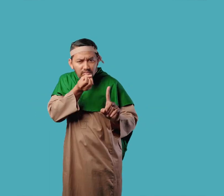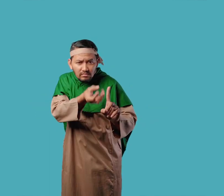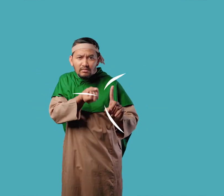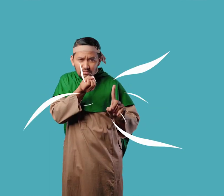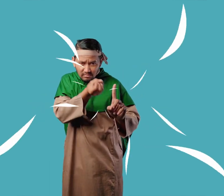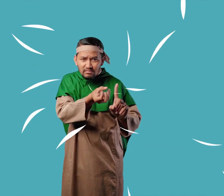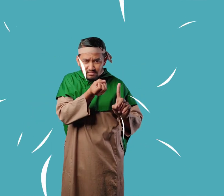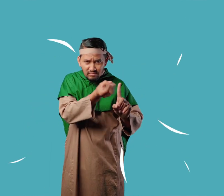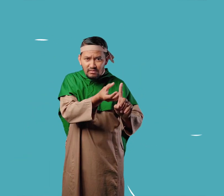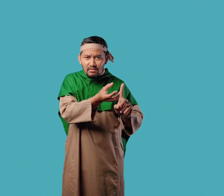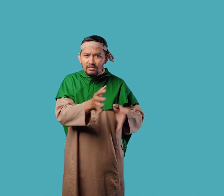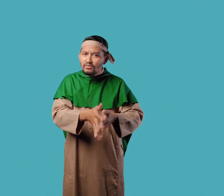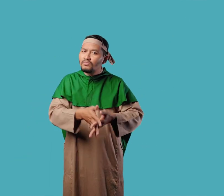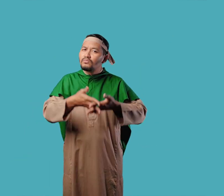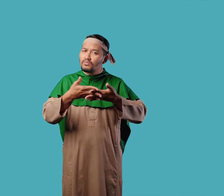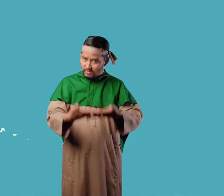-Quran Surat As-Sof ayat 6